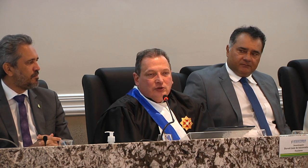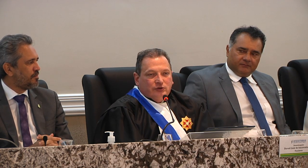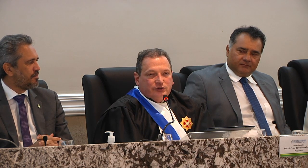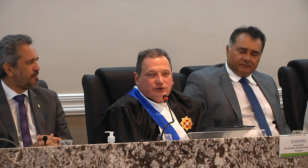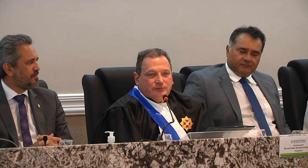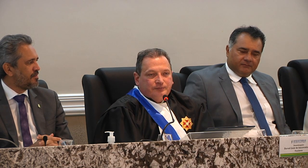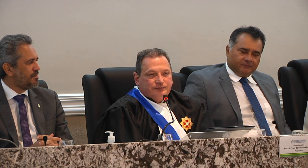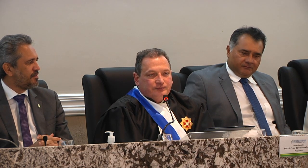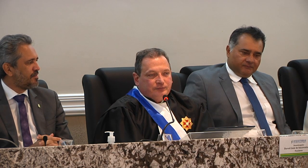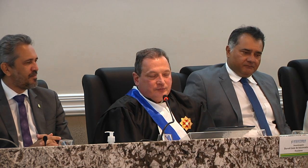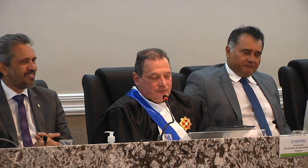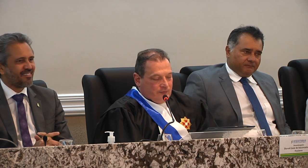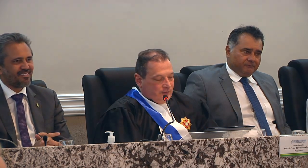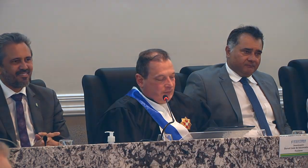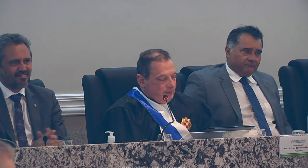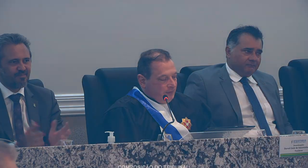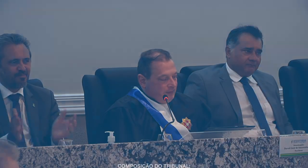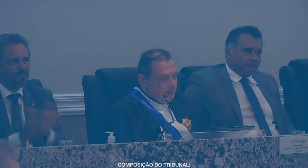uma boa noite